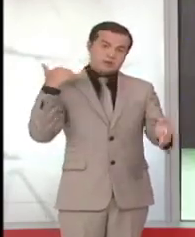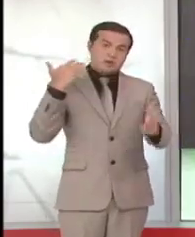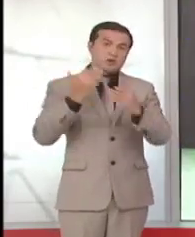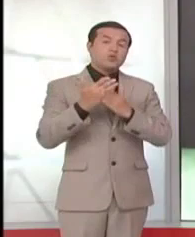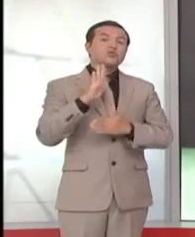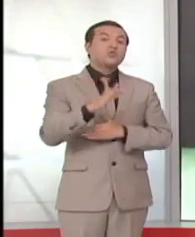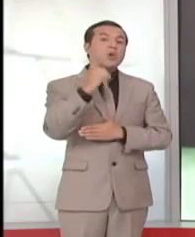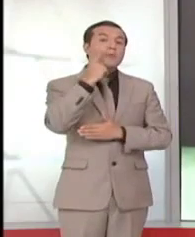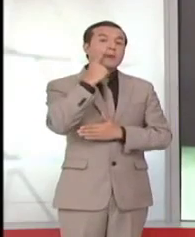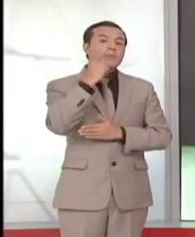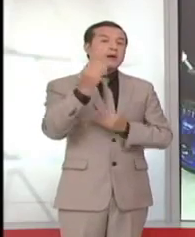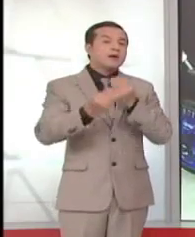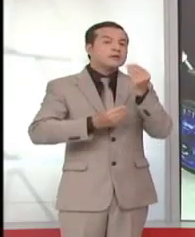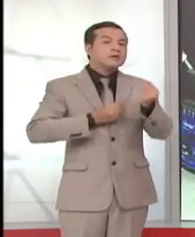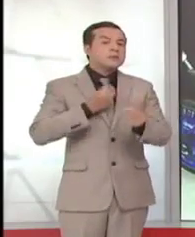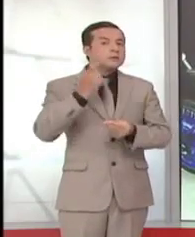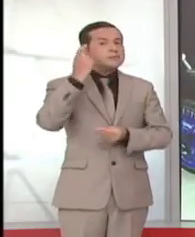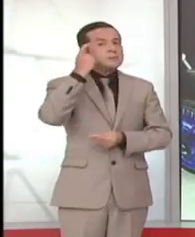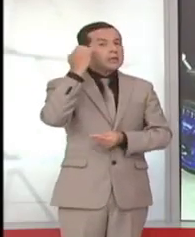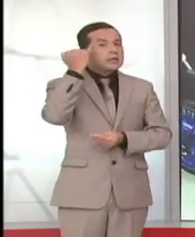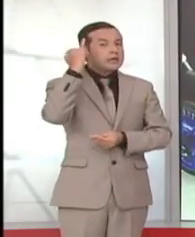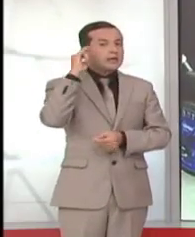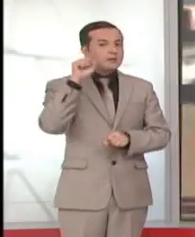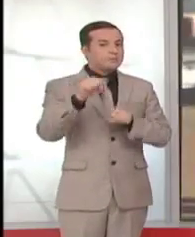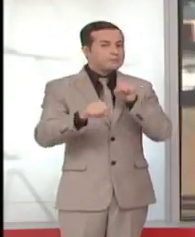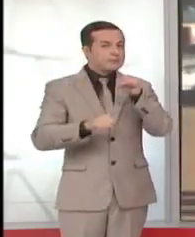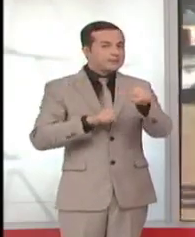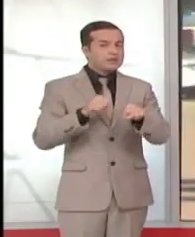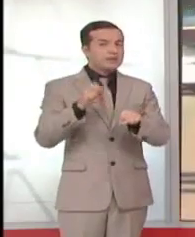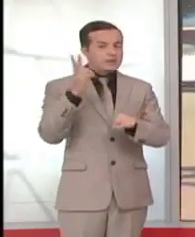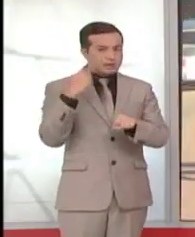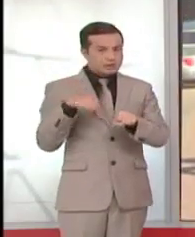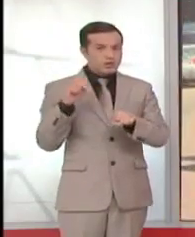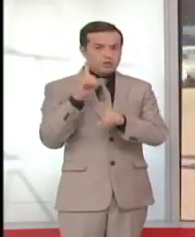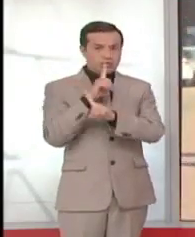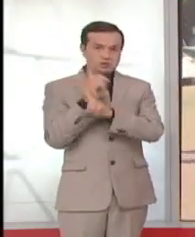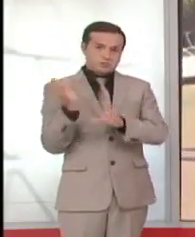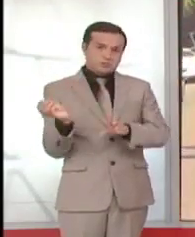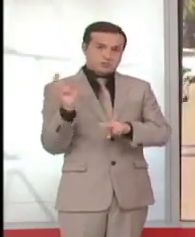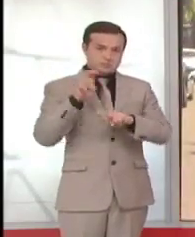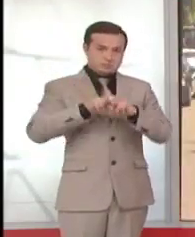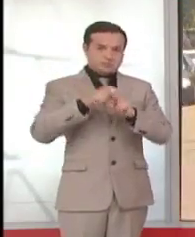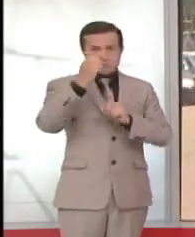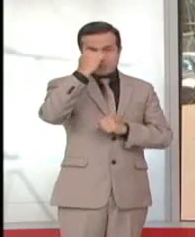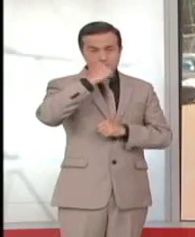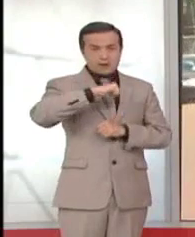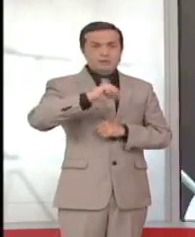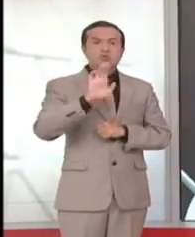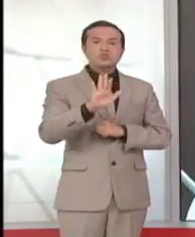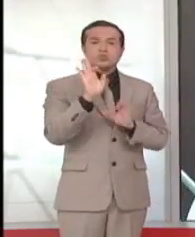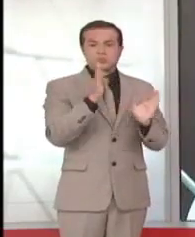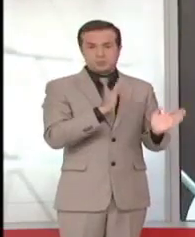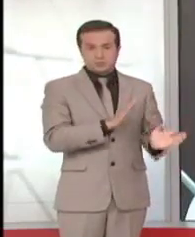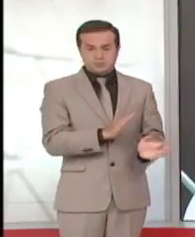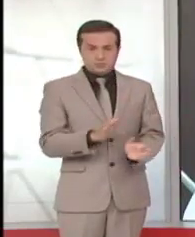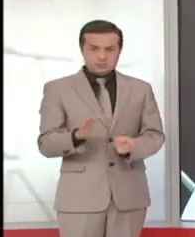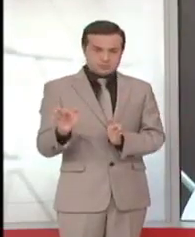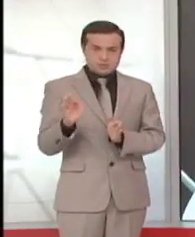comenzó a trabajar en un prototipo de bicicleta que le permite llevarlo de paseo como parte de su terapia. Para dejarlo de ese encierro que uno